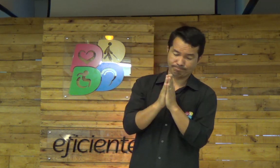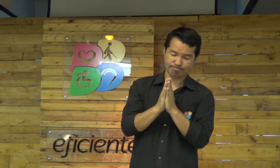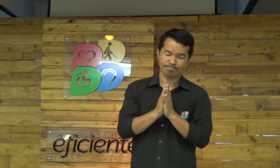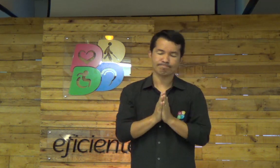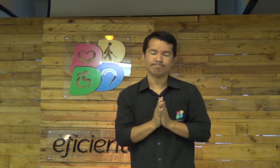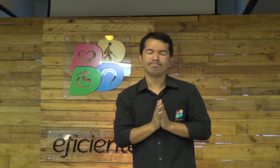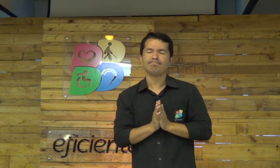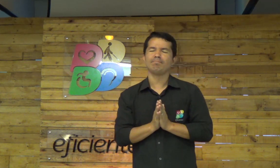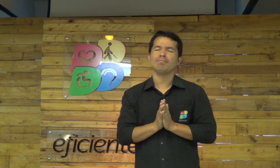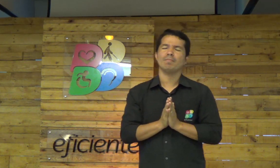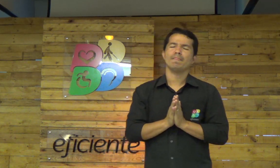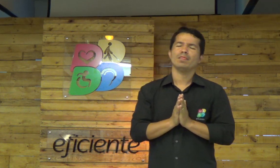orar, então.